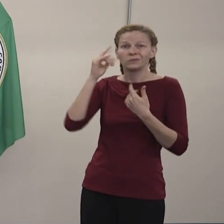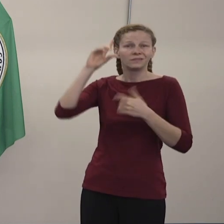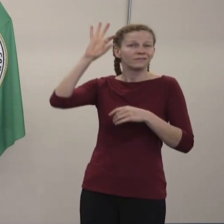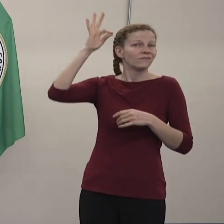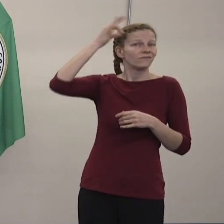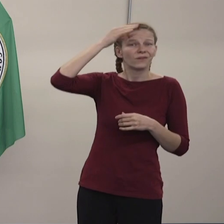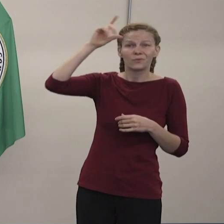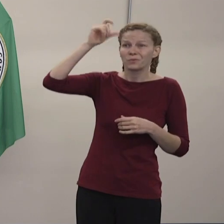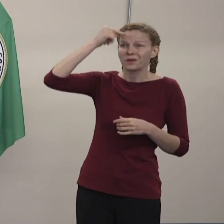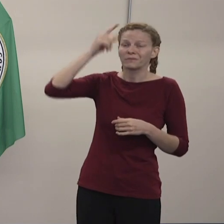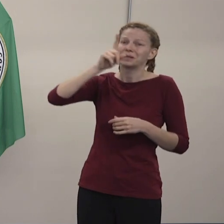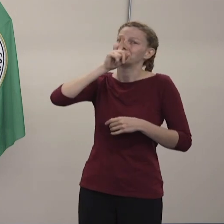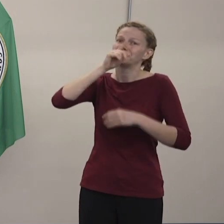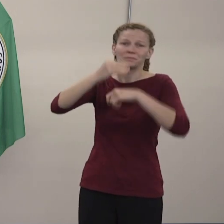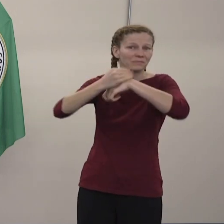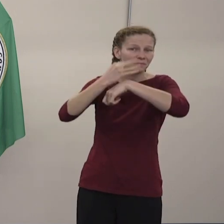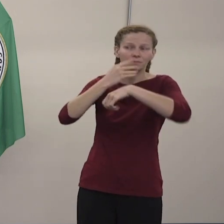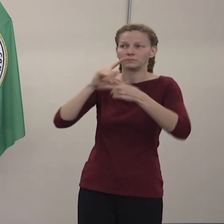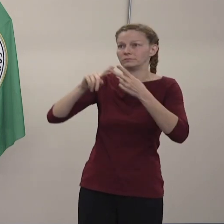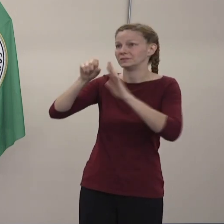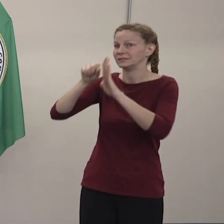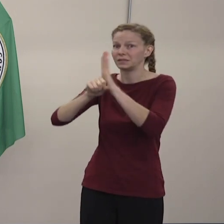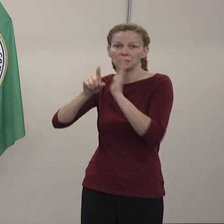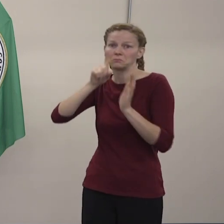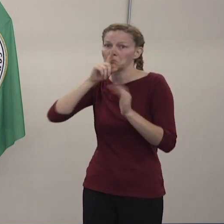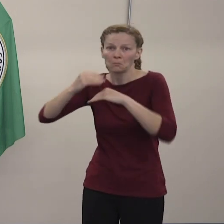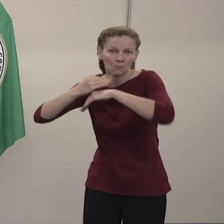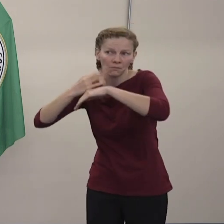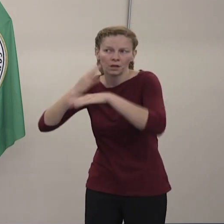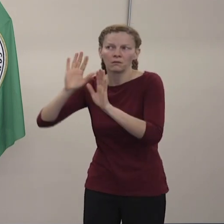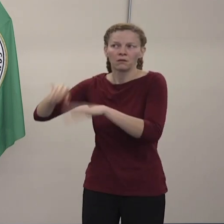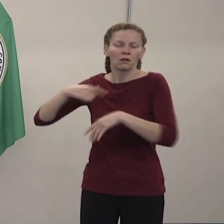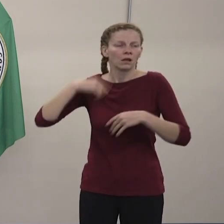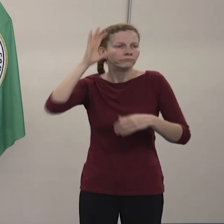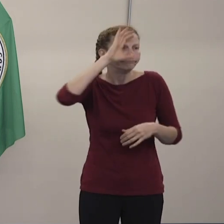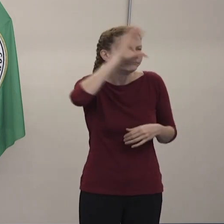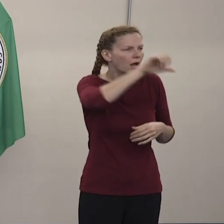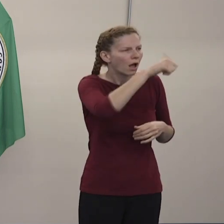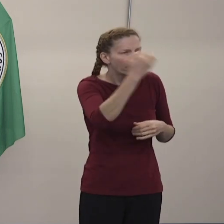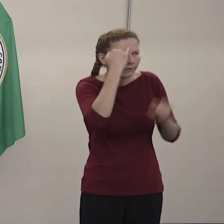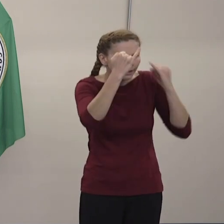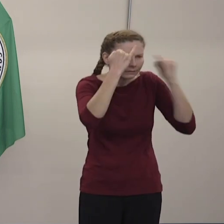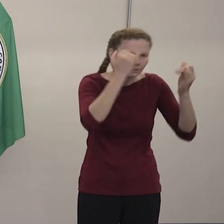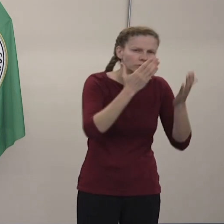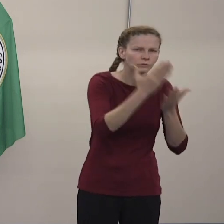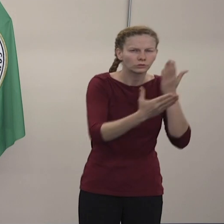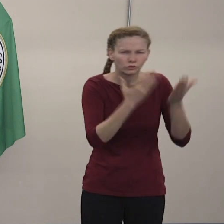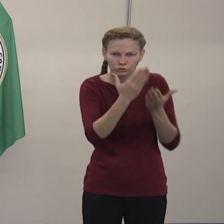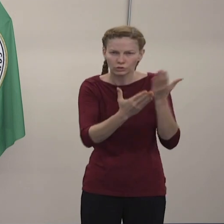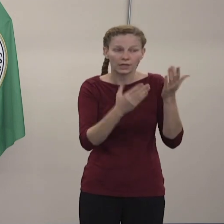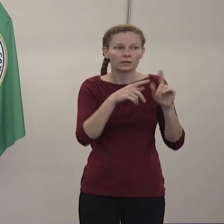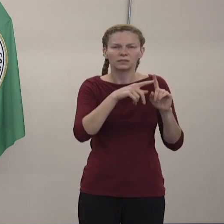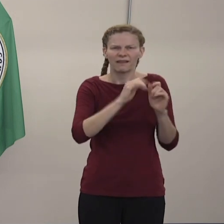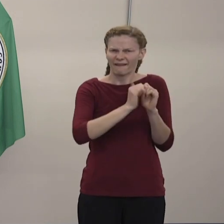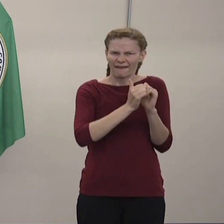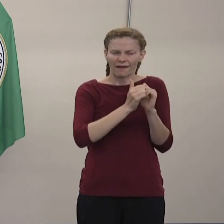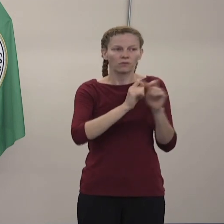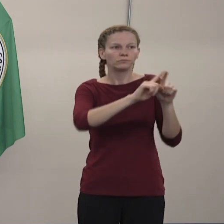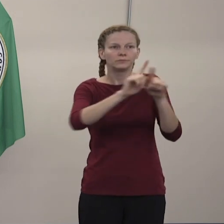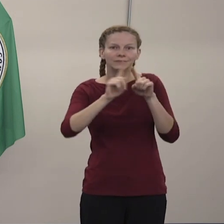este estado a un nivel federal y otras agencias